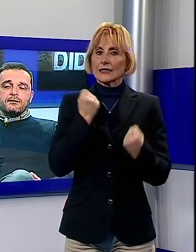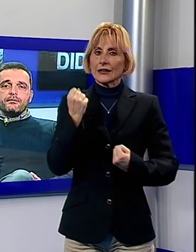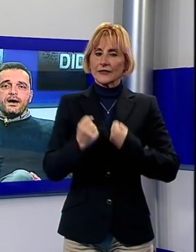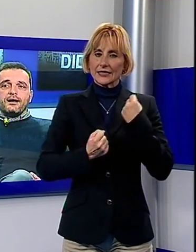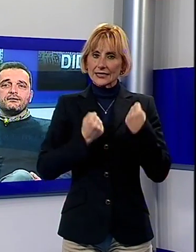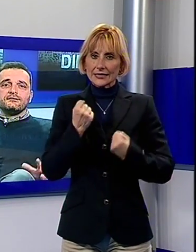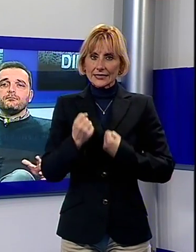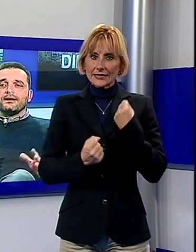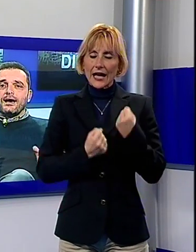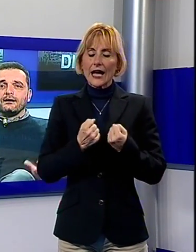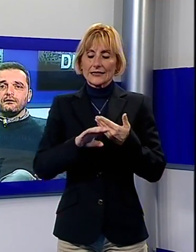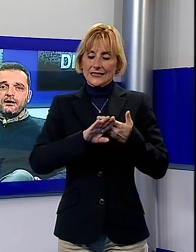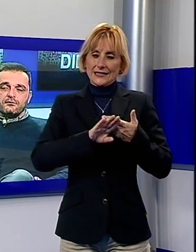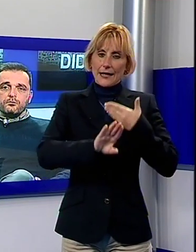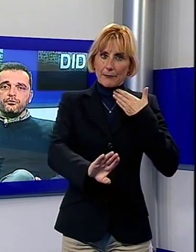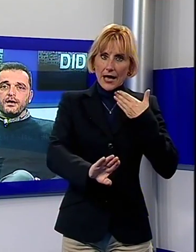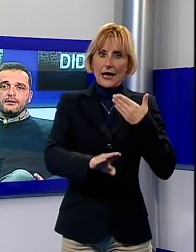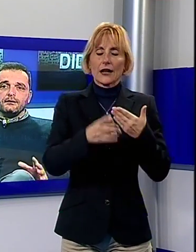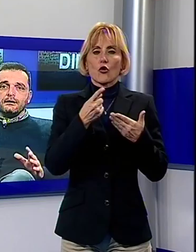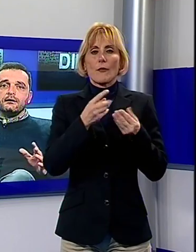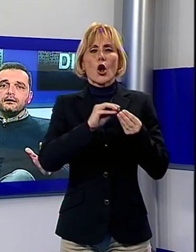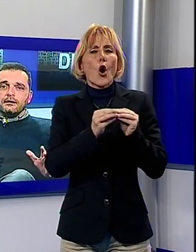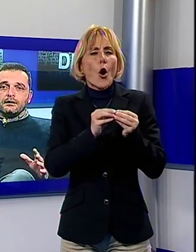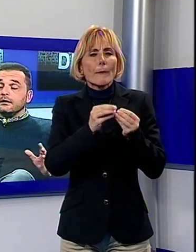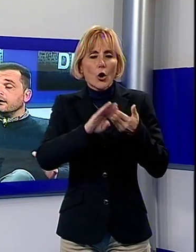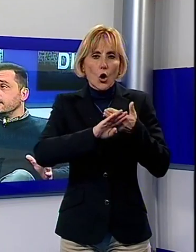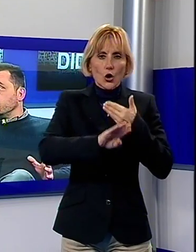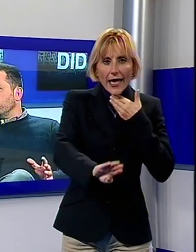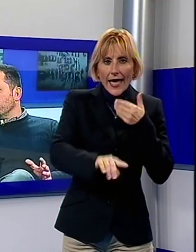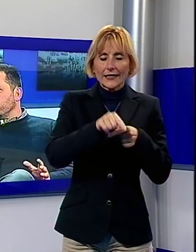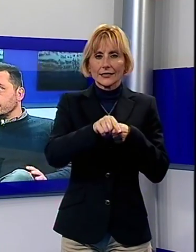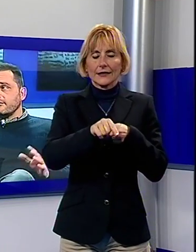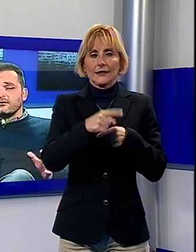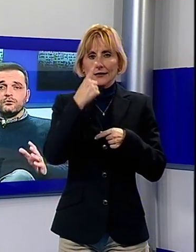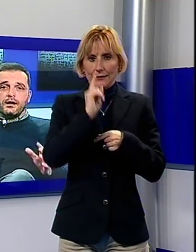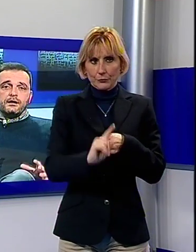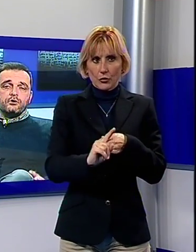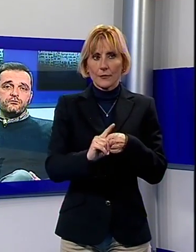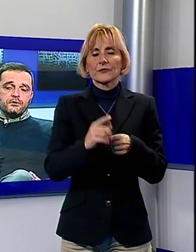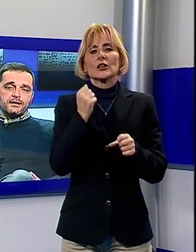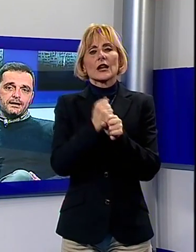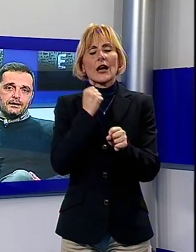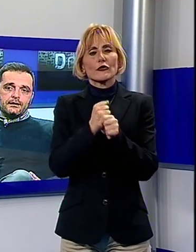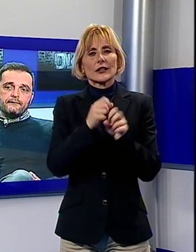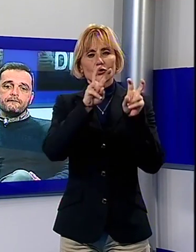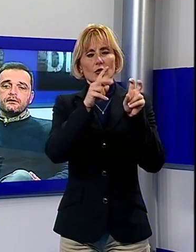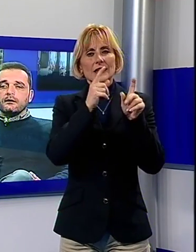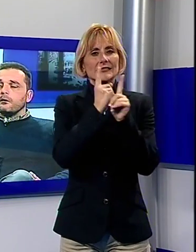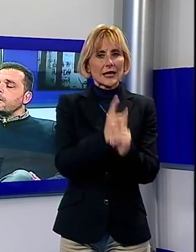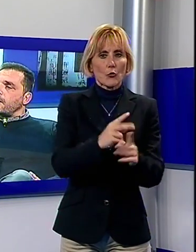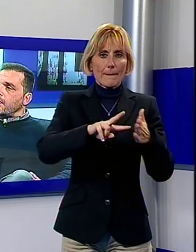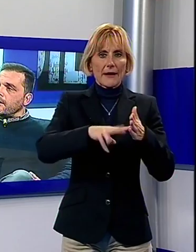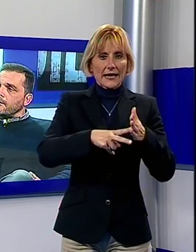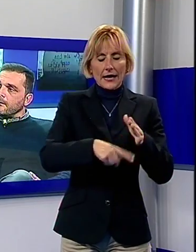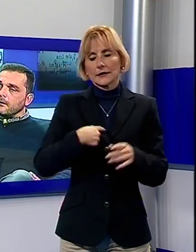andrebbe a separare le diverse componenti del pulper attraverso una lavorazione meccanica. Ma